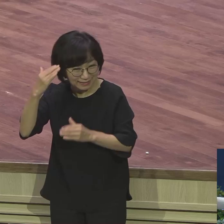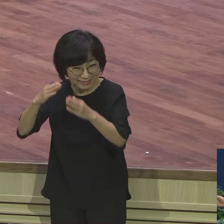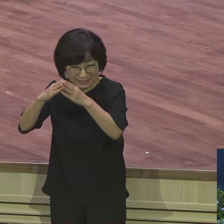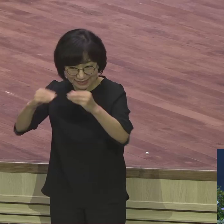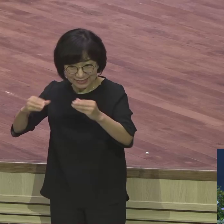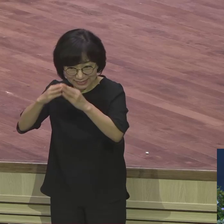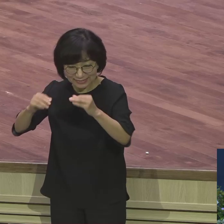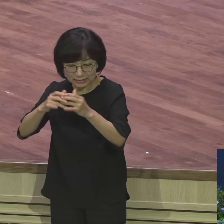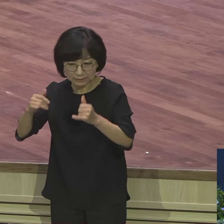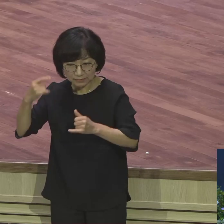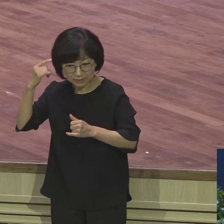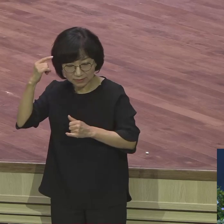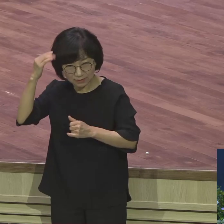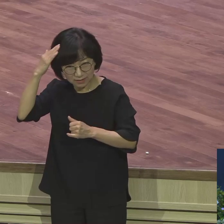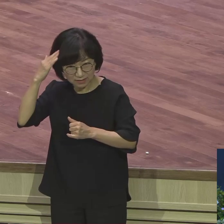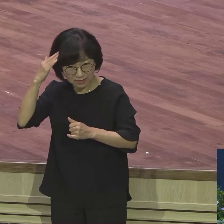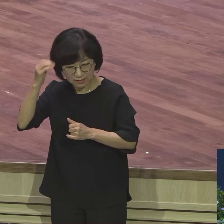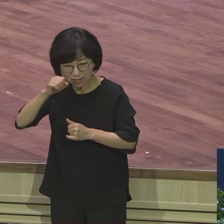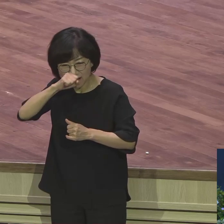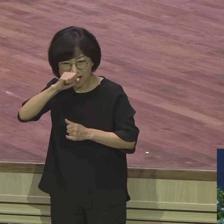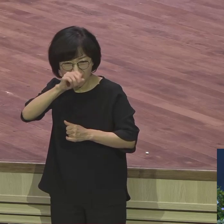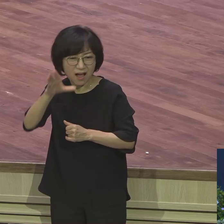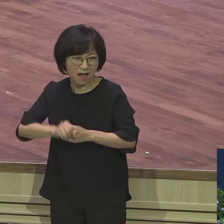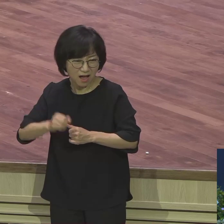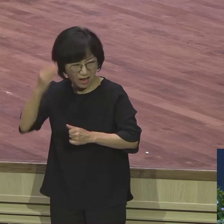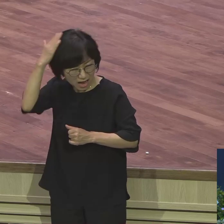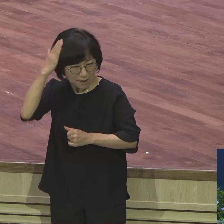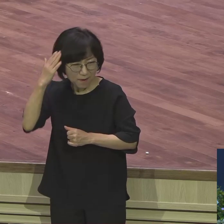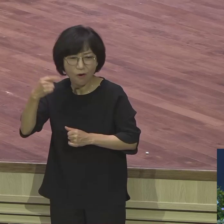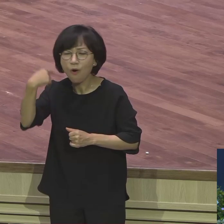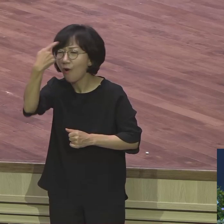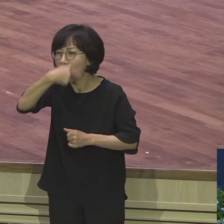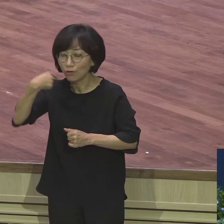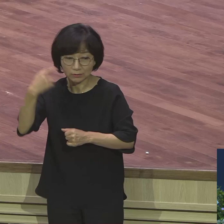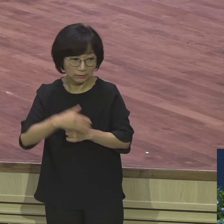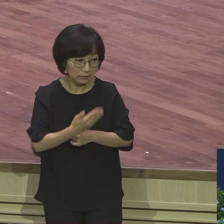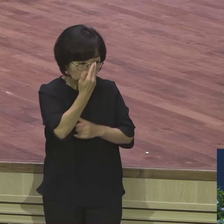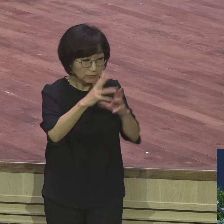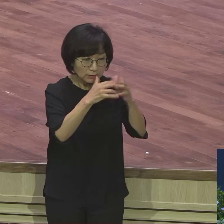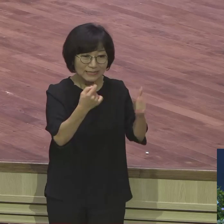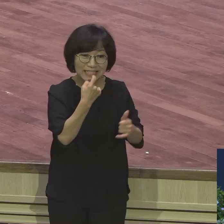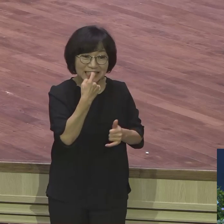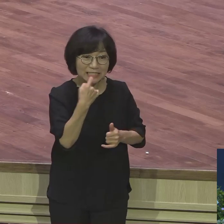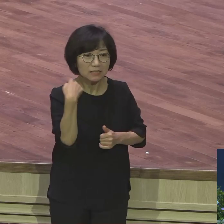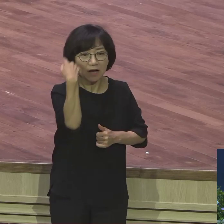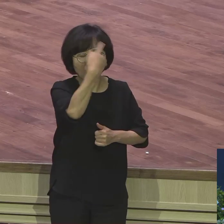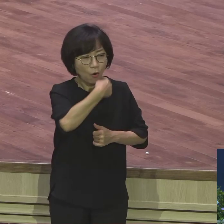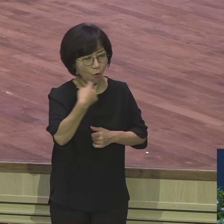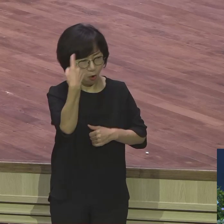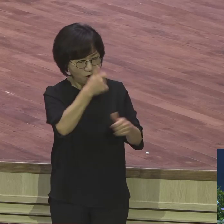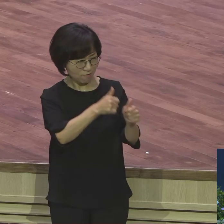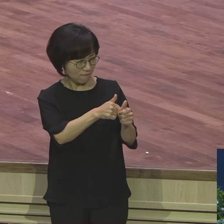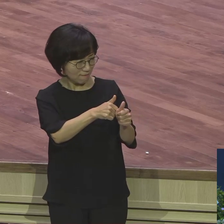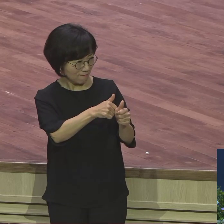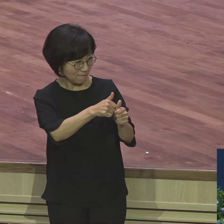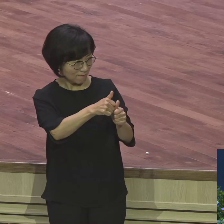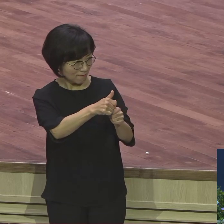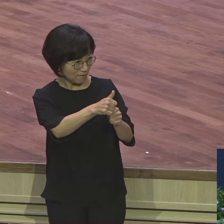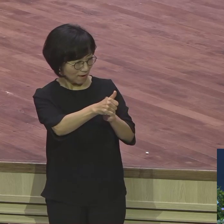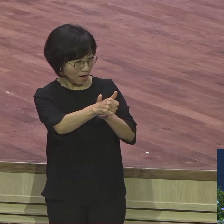시큼해요 아프리카요 이 이스라엘 사람들은 백인이에요 잘생겼어요 얼굴이 용모가